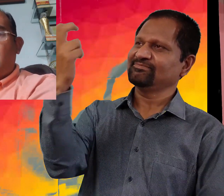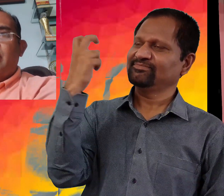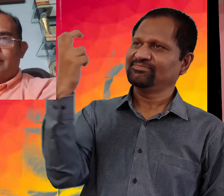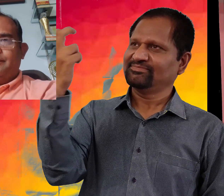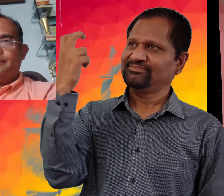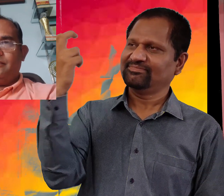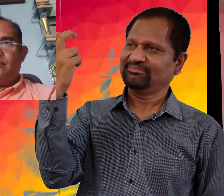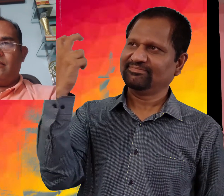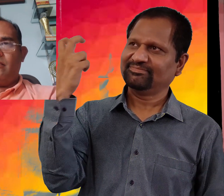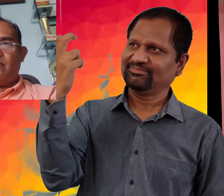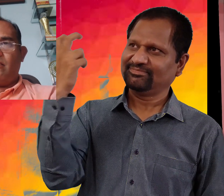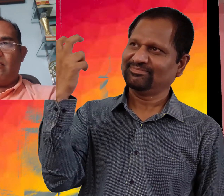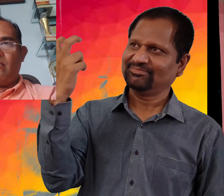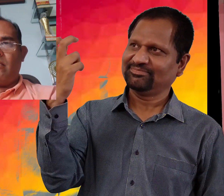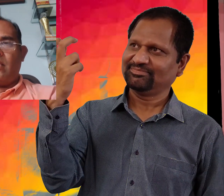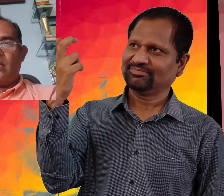نوک کیا